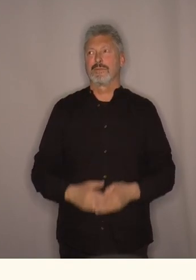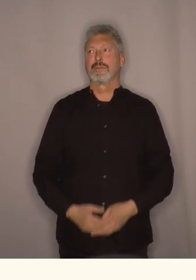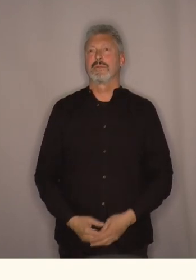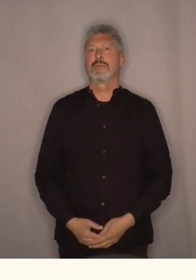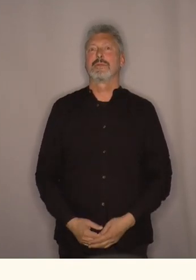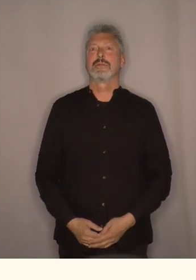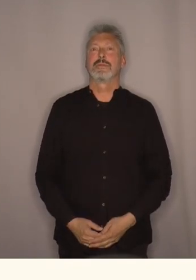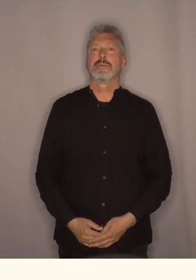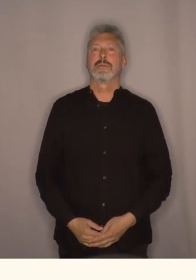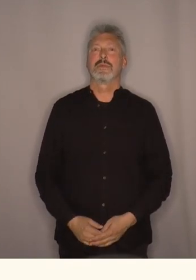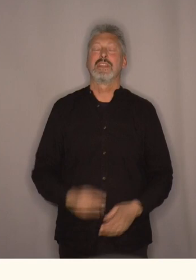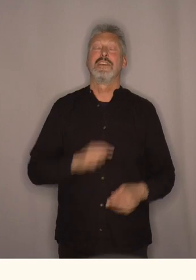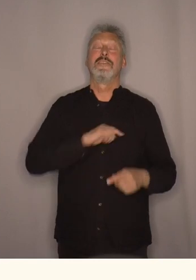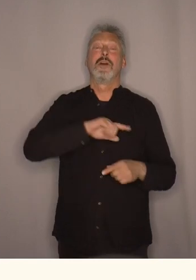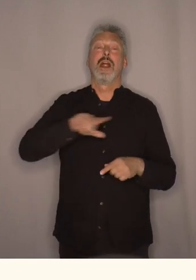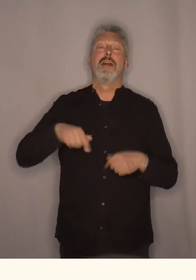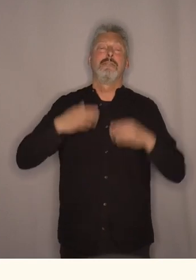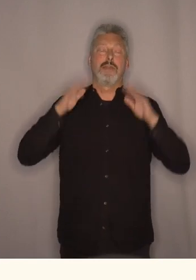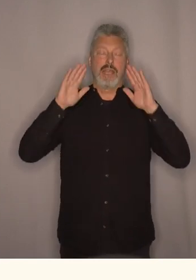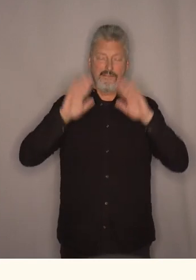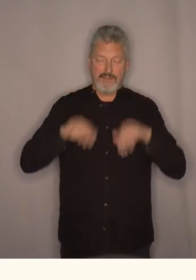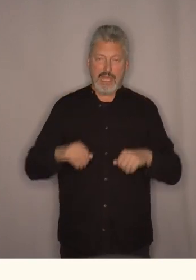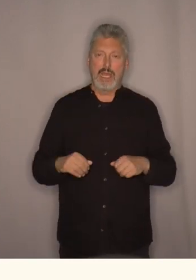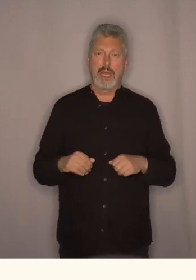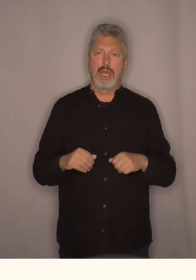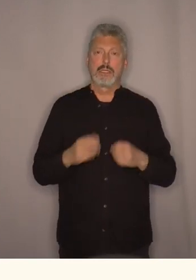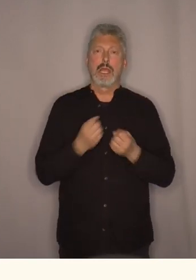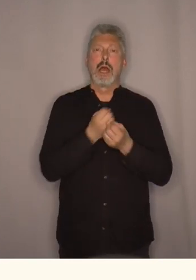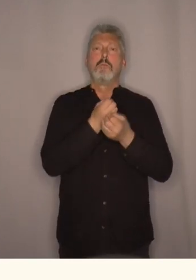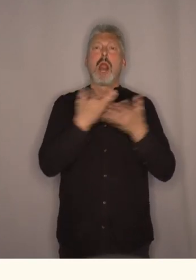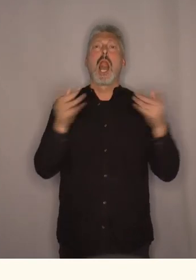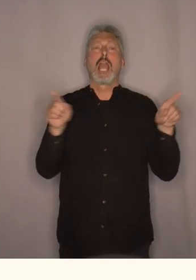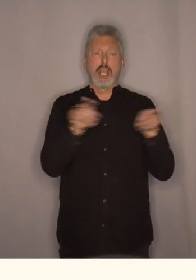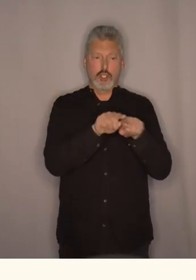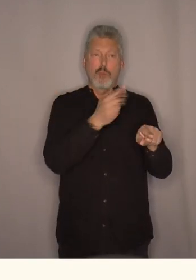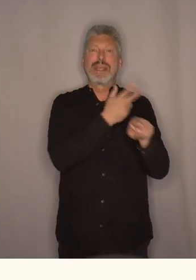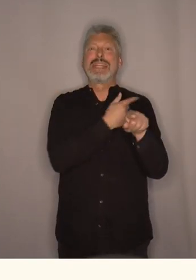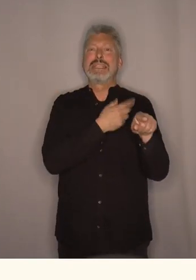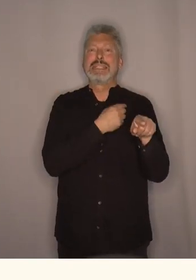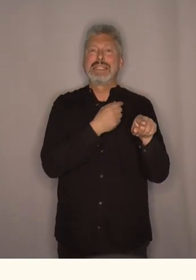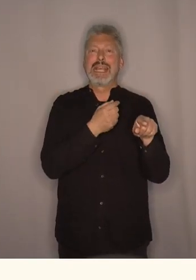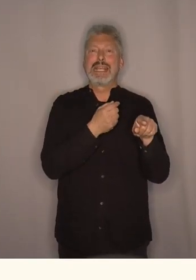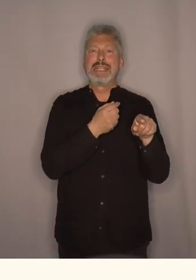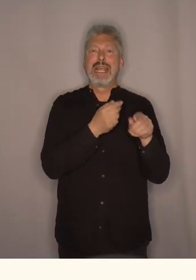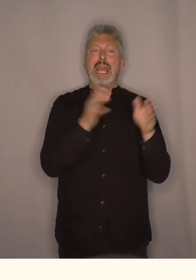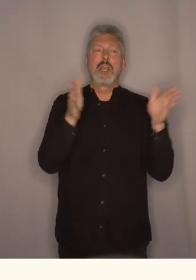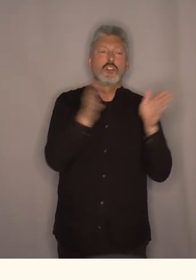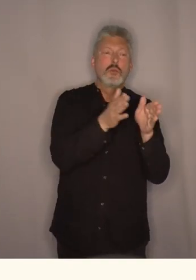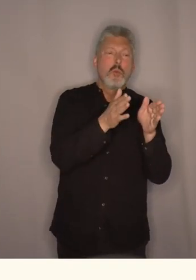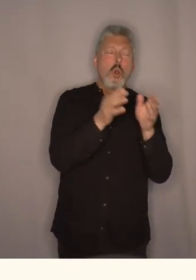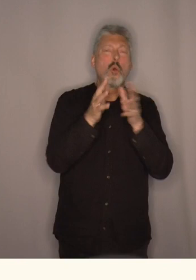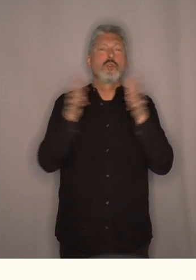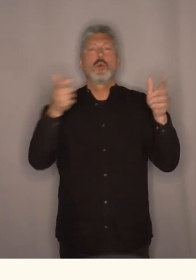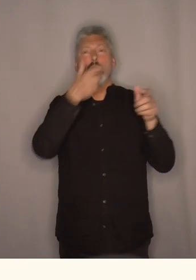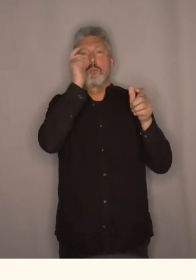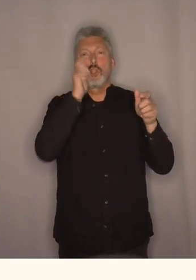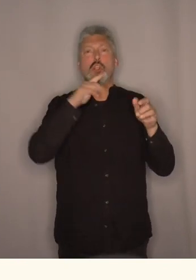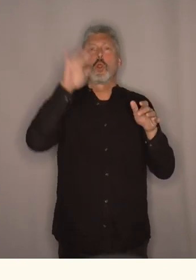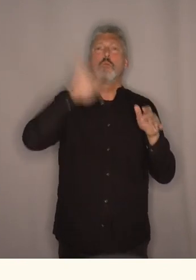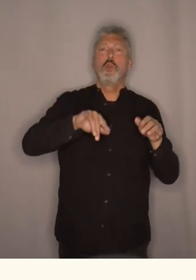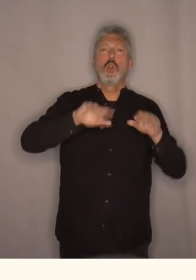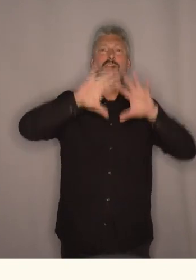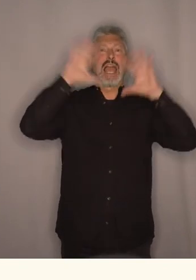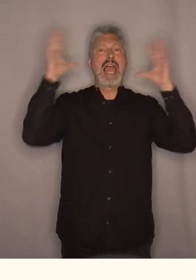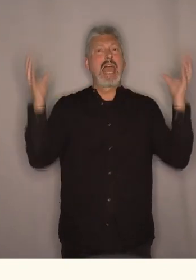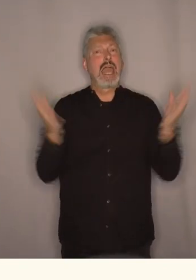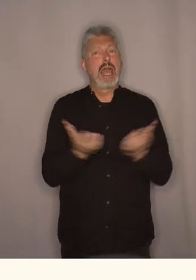skratt For vi vet at det finnes mange som Kristine i små og store bygder og byer over hele landet. Og det minner meg